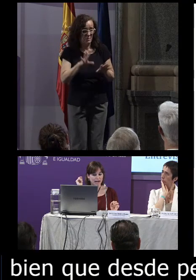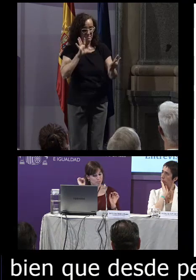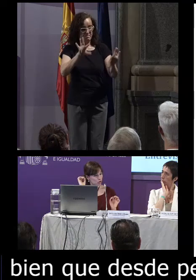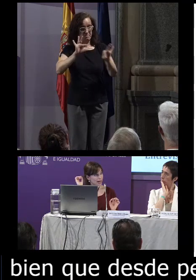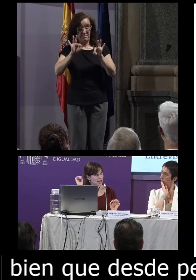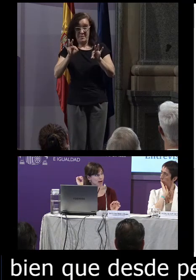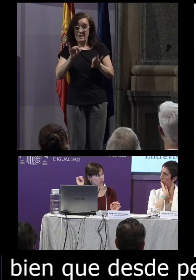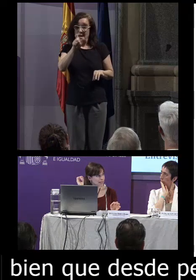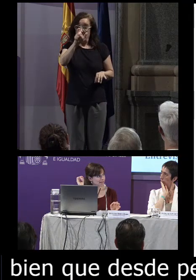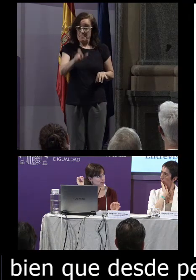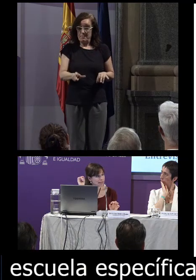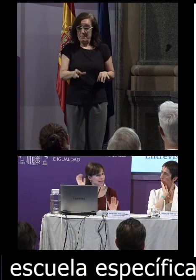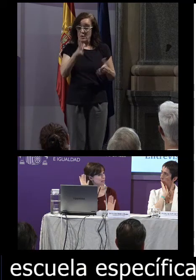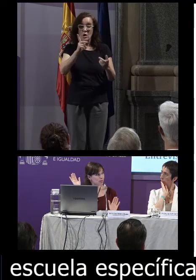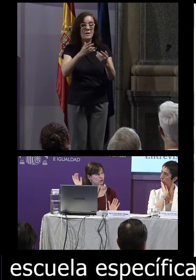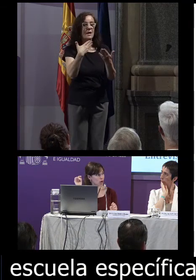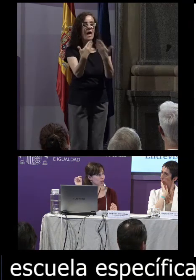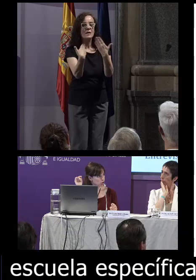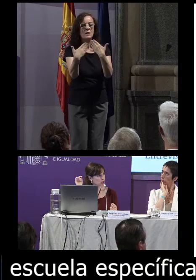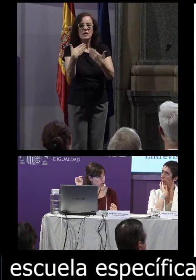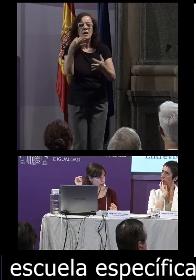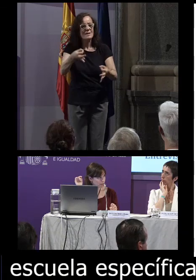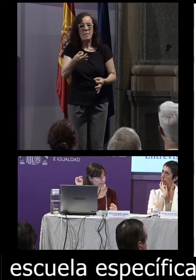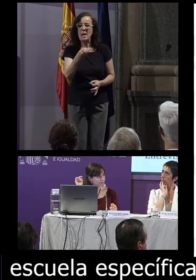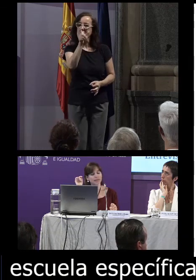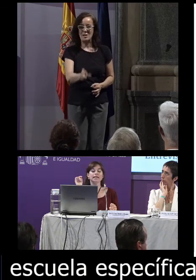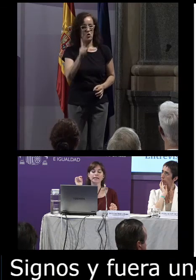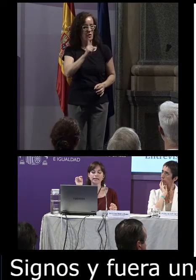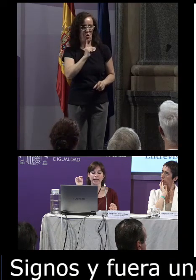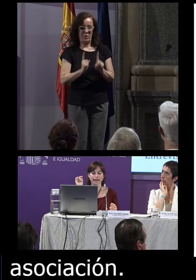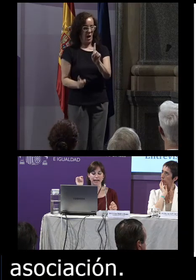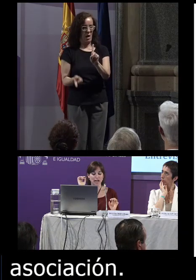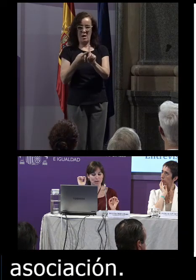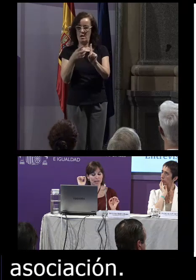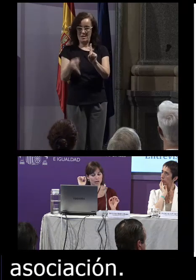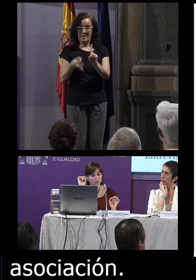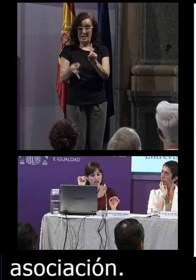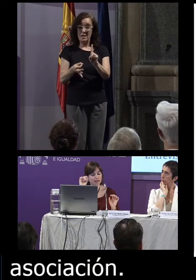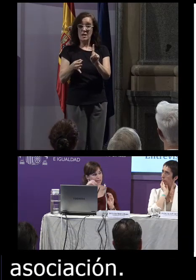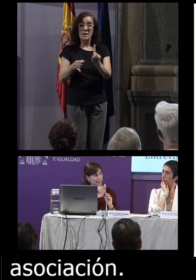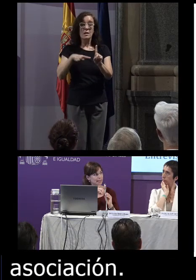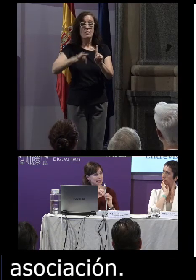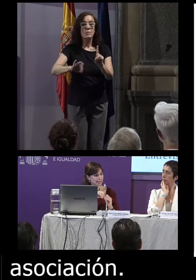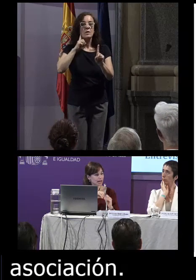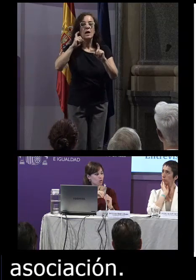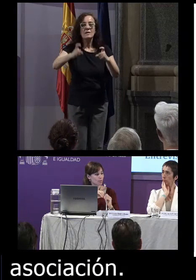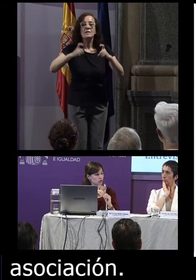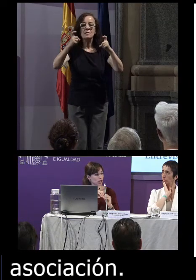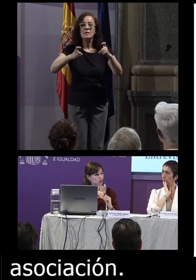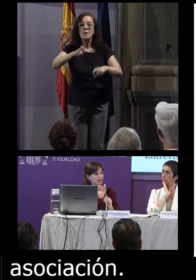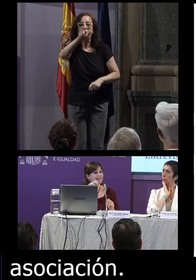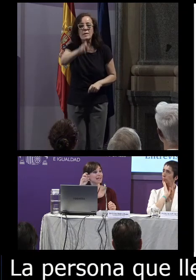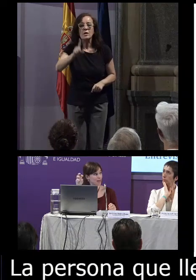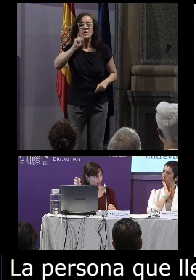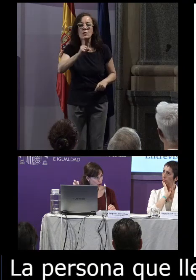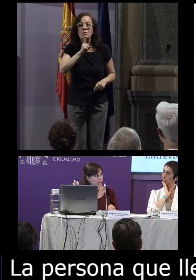la persona que lleva a cabo las entrevistas siempre es una persona sorda y en la medida de lo posible se intenta que sea una persona